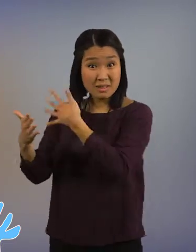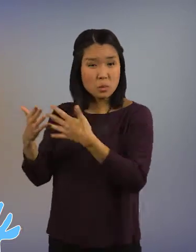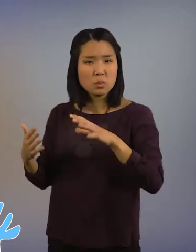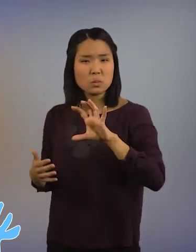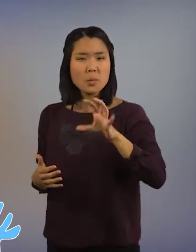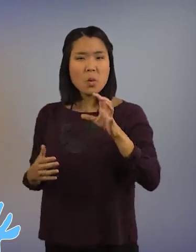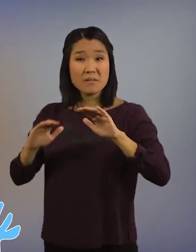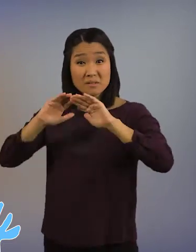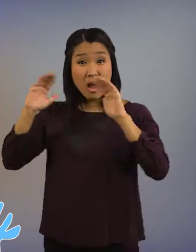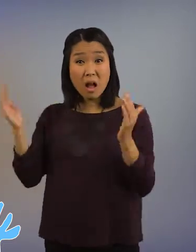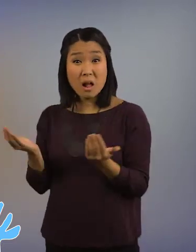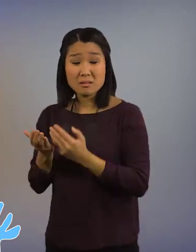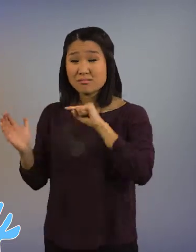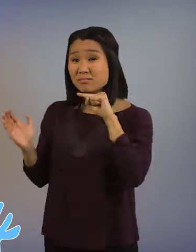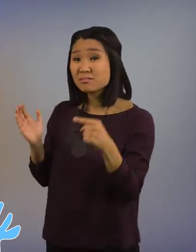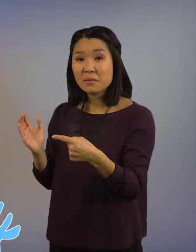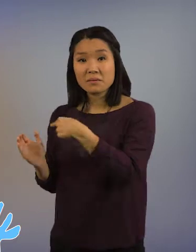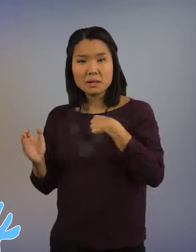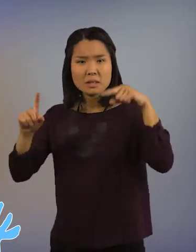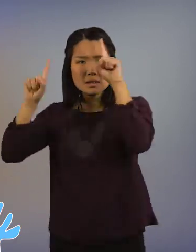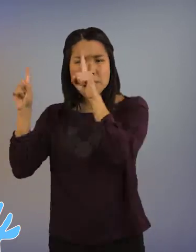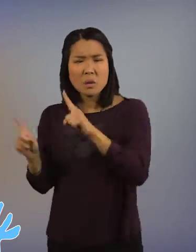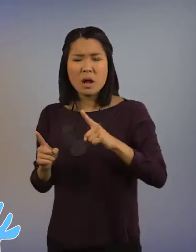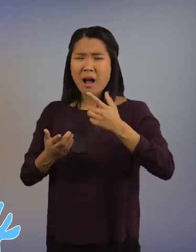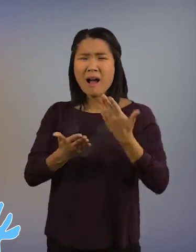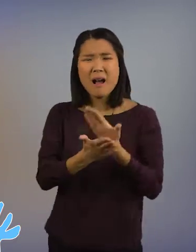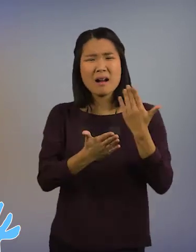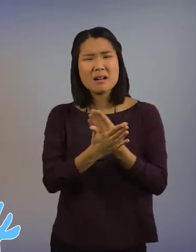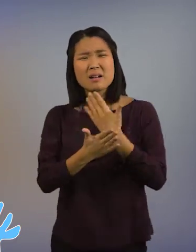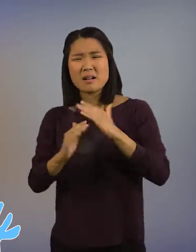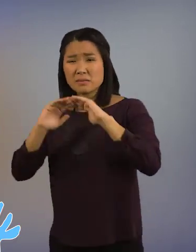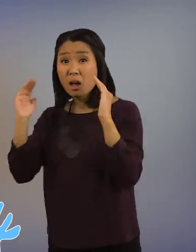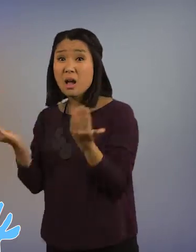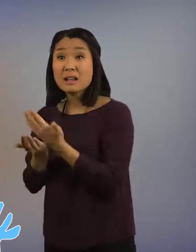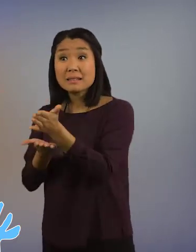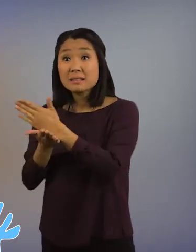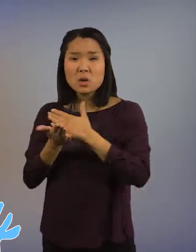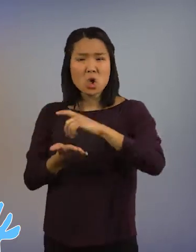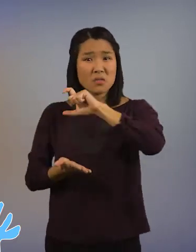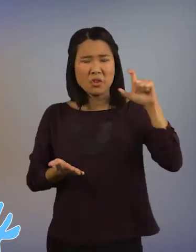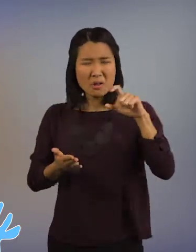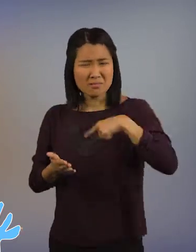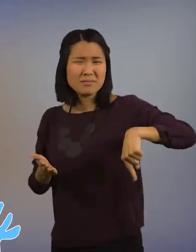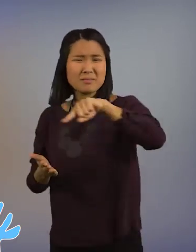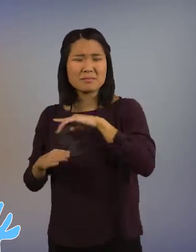mellan människor, länder, världsdelar och företag. Ett nät som lika ofta knyter oss samman,